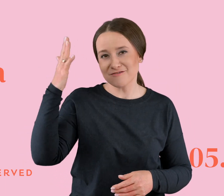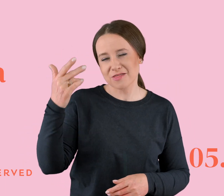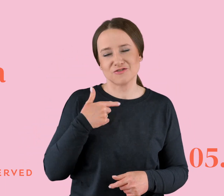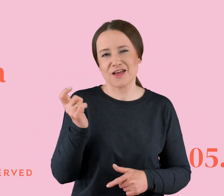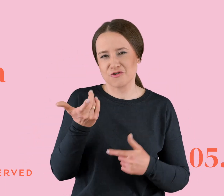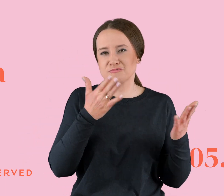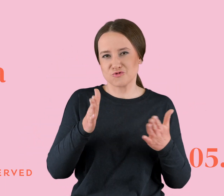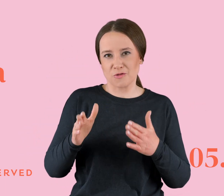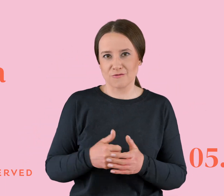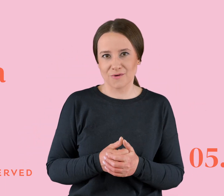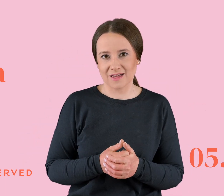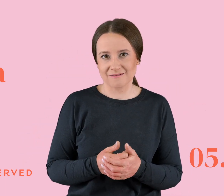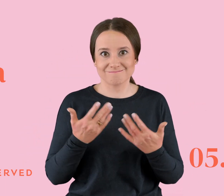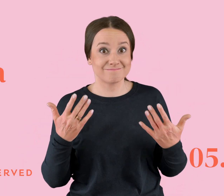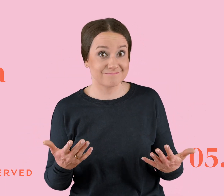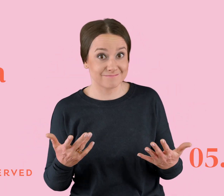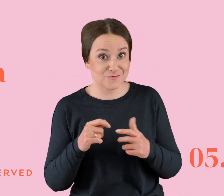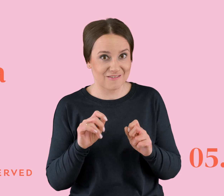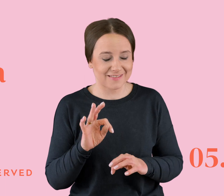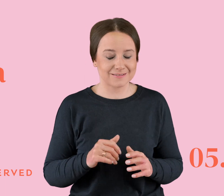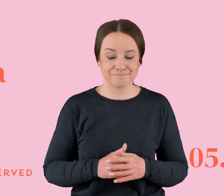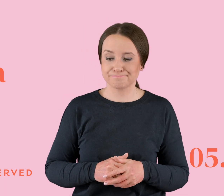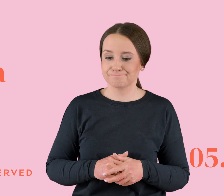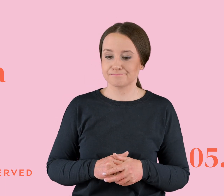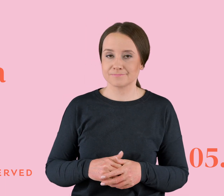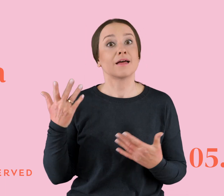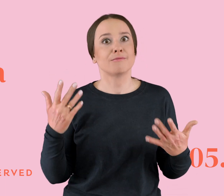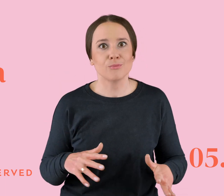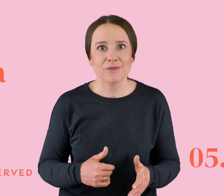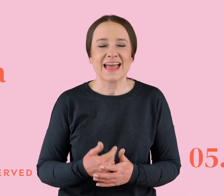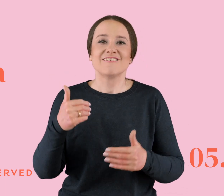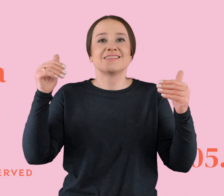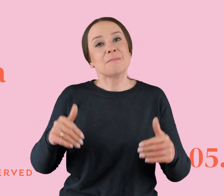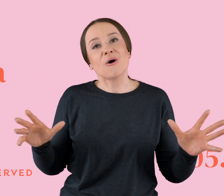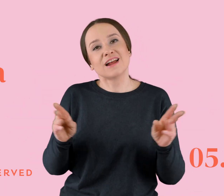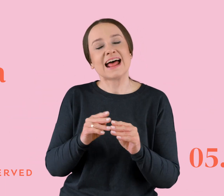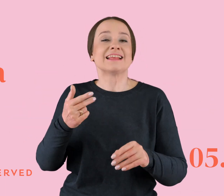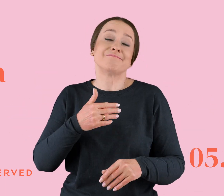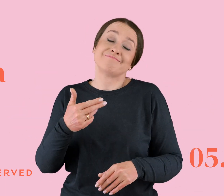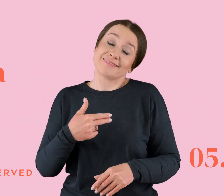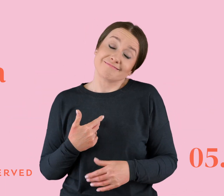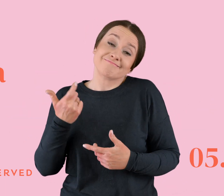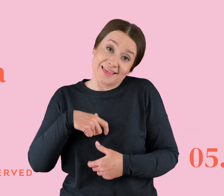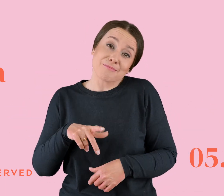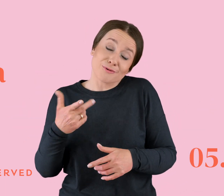więc... Tu kurwa pauza. Więc najwyżej by się ze mną przespała. A po powrocie by mi to wszystko powiedziała.